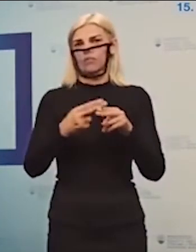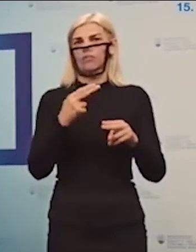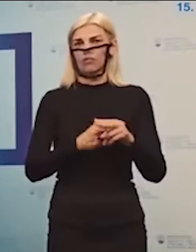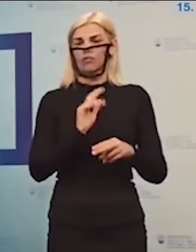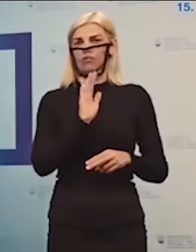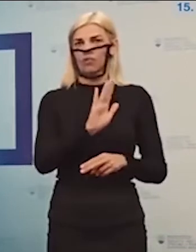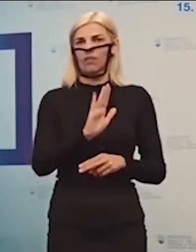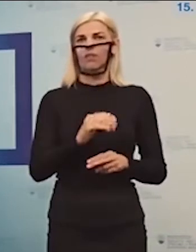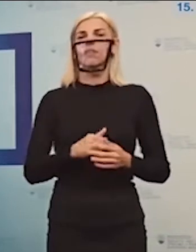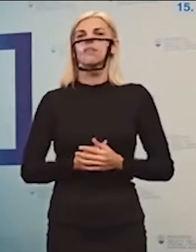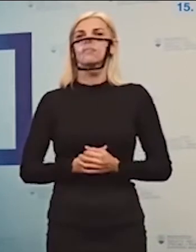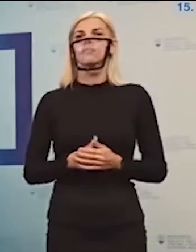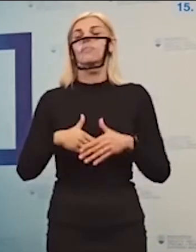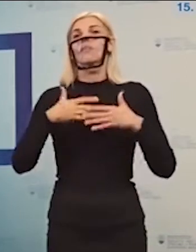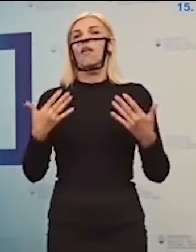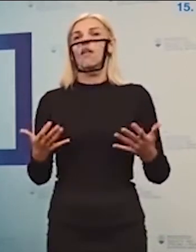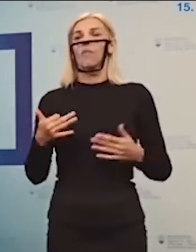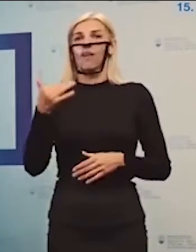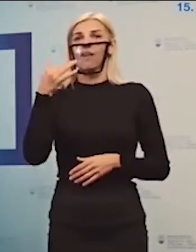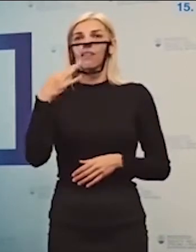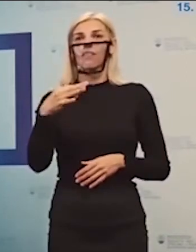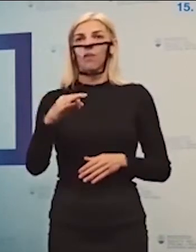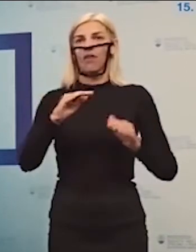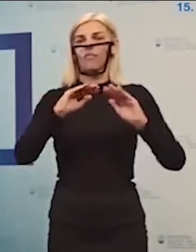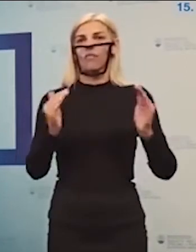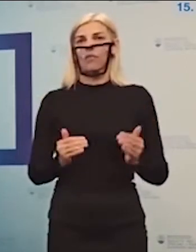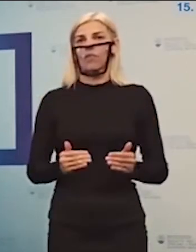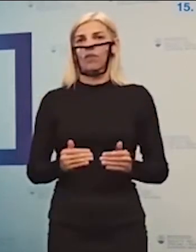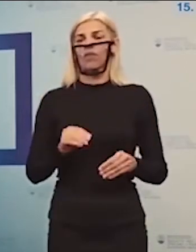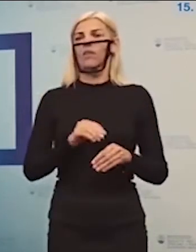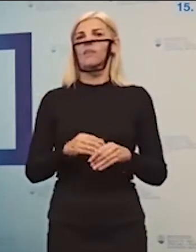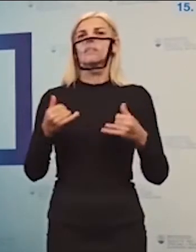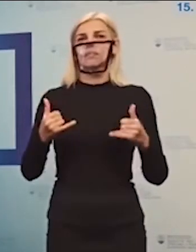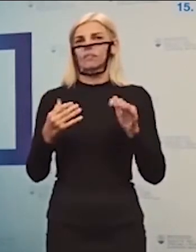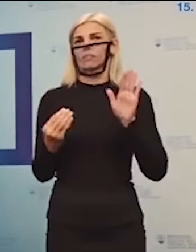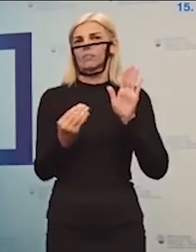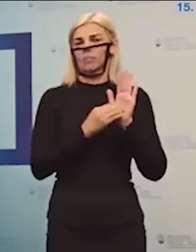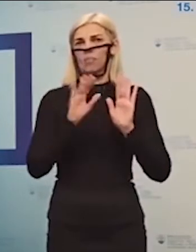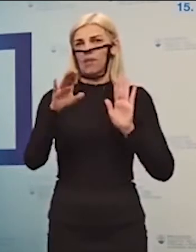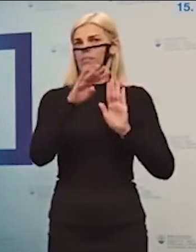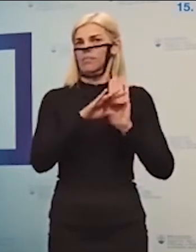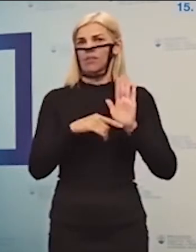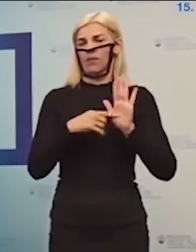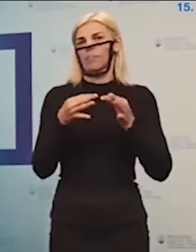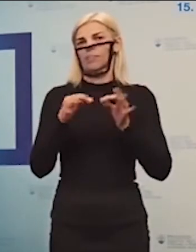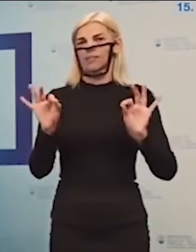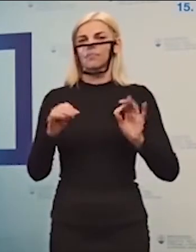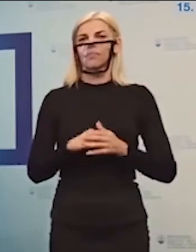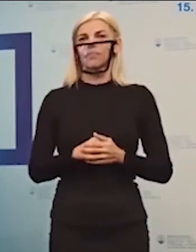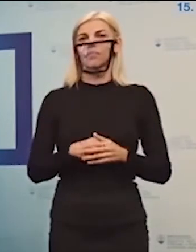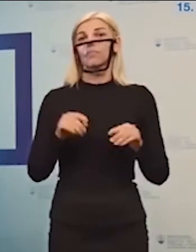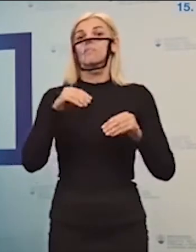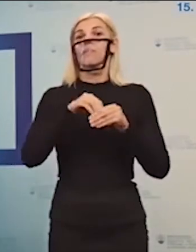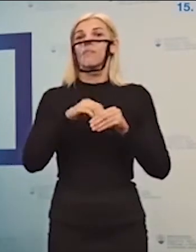školských zariadení, alebo v individuálnej forme, čo je už teraz ustanovené zákonom, a budú ich môcť doma